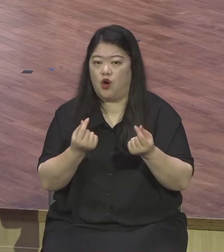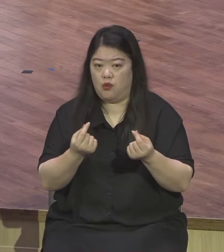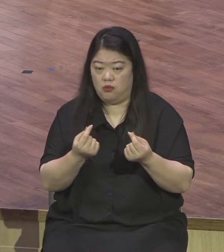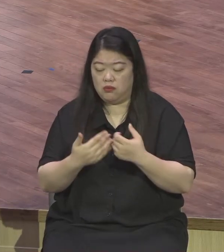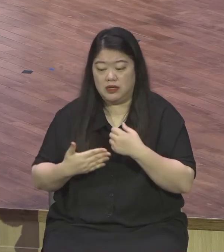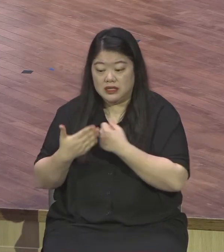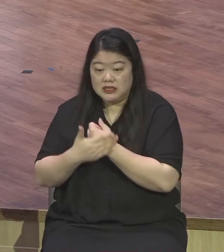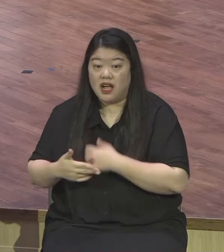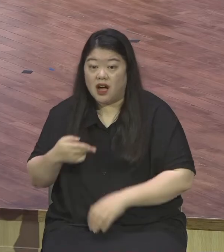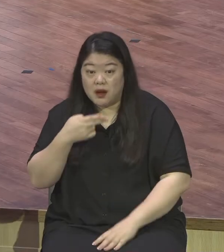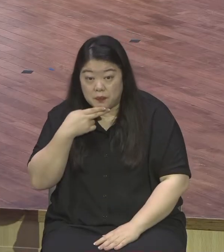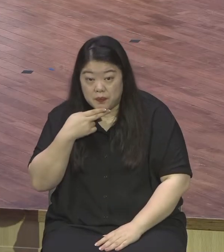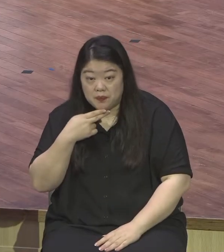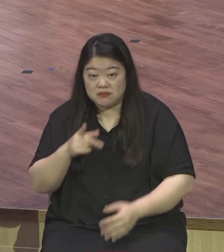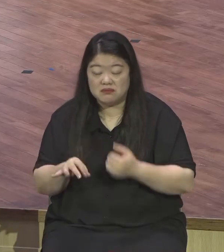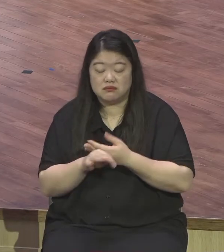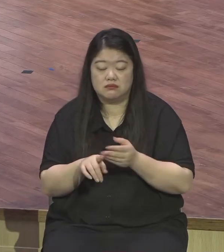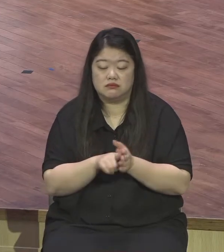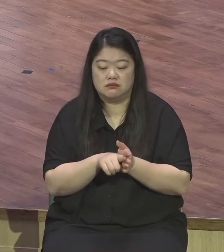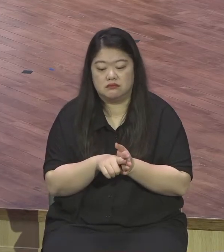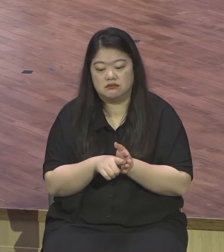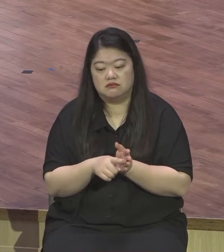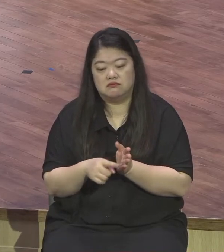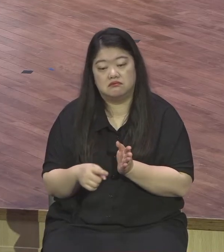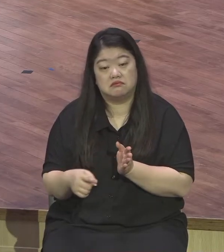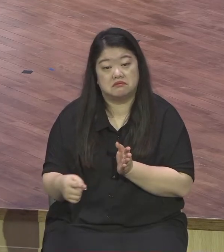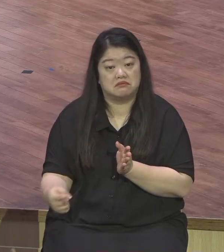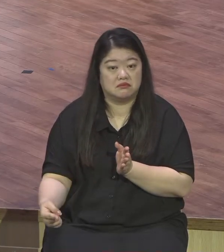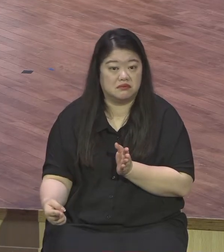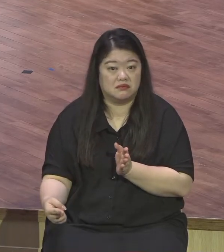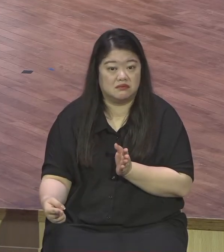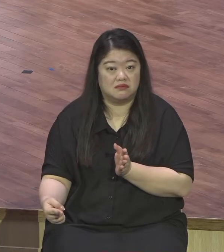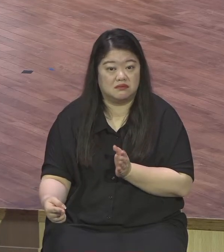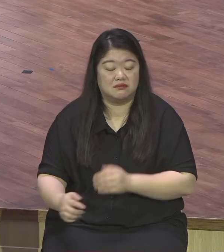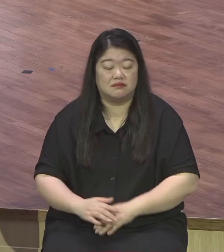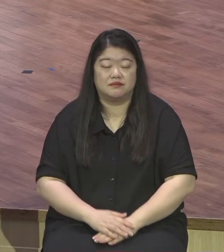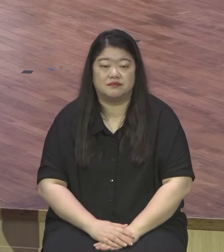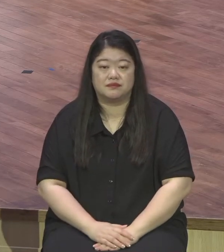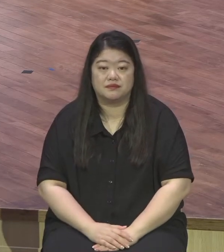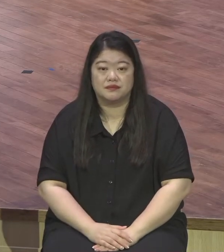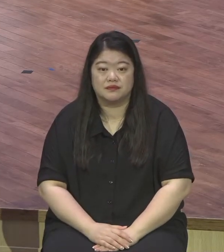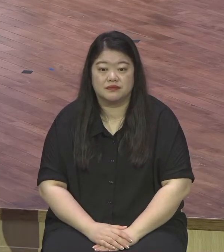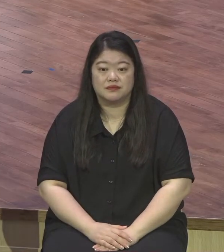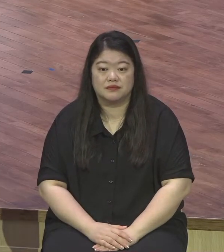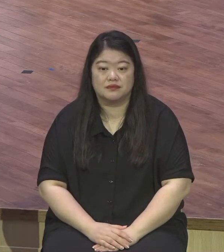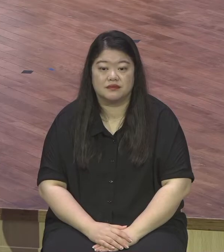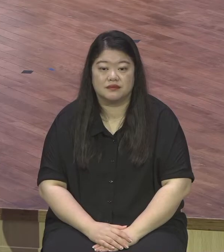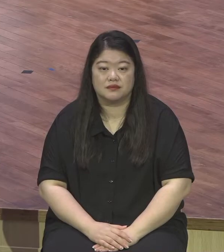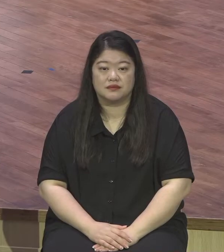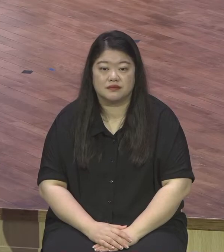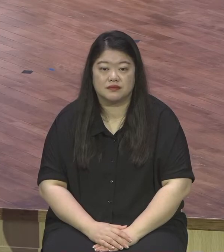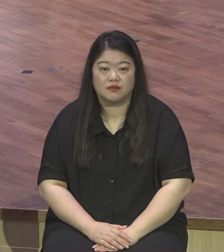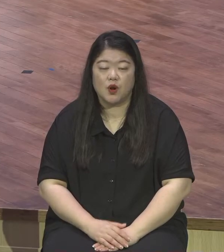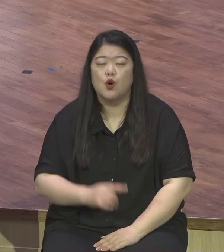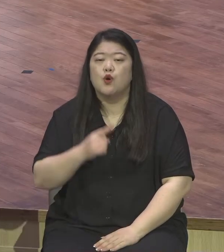교회 딱 어느 날 싹 사라지고 없어요 뭐 하는 것처럼 이 편기 저 편기 싹 사라지지요